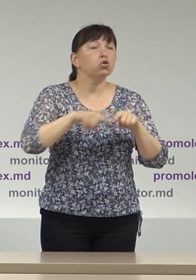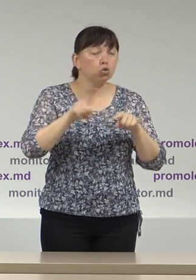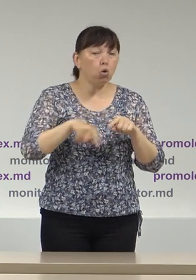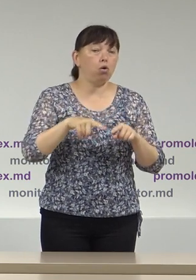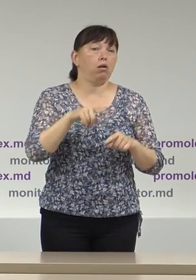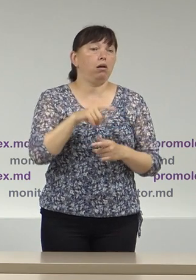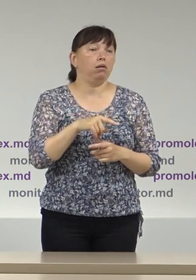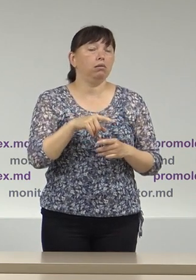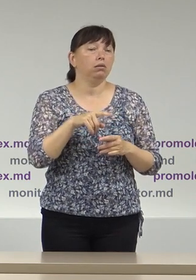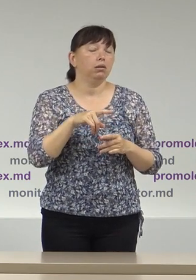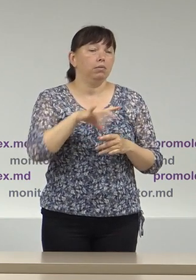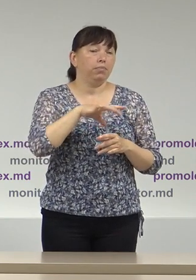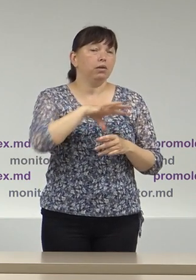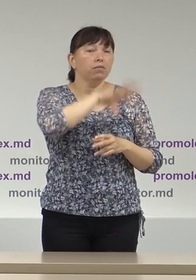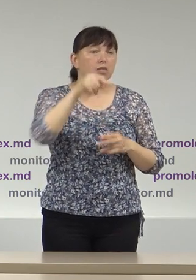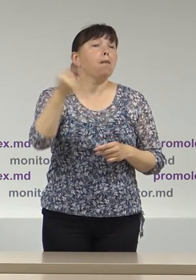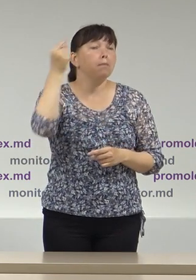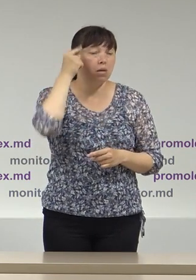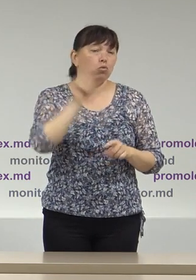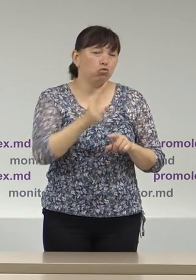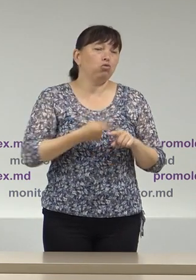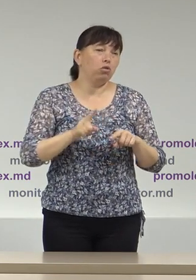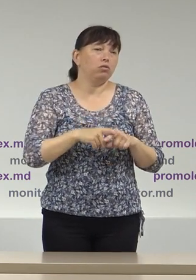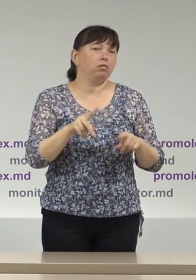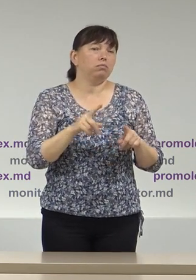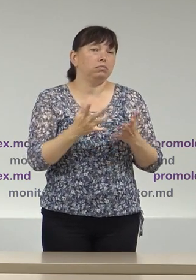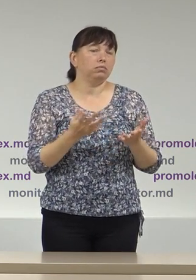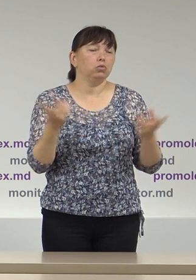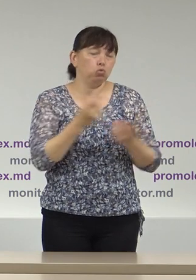disponibilitatea concurenților electorali de a-și